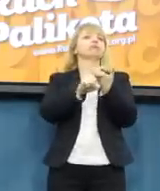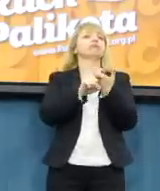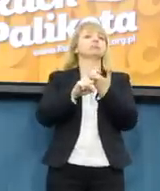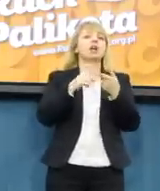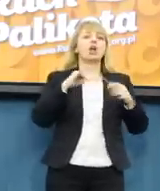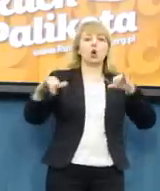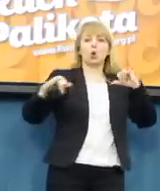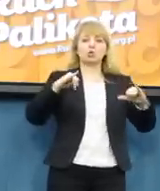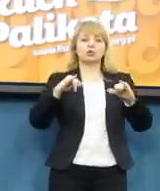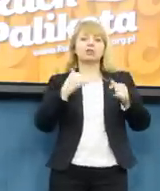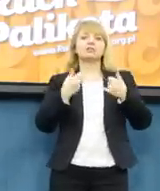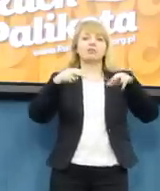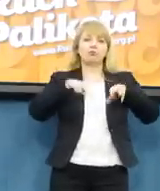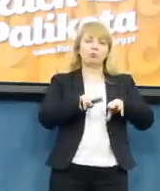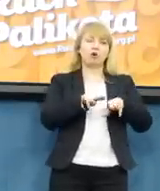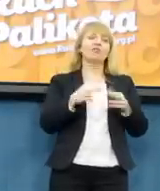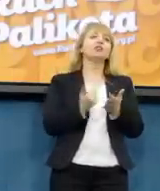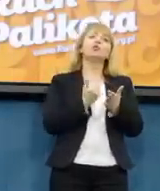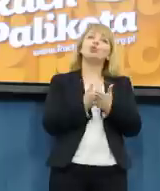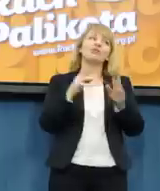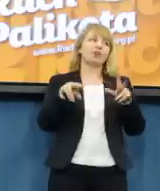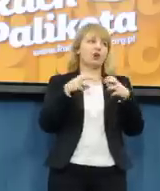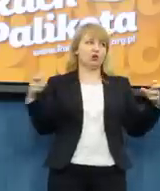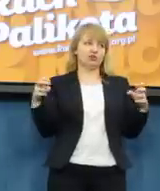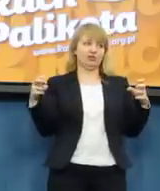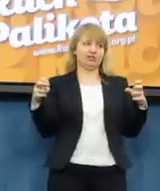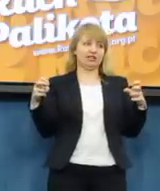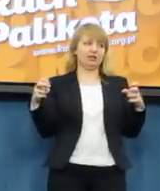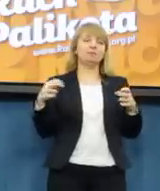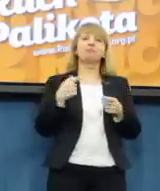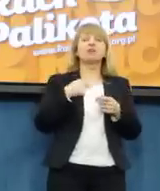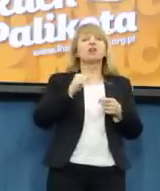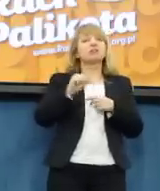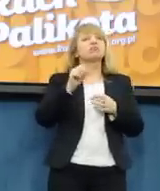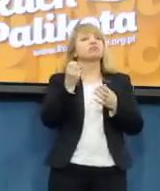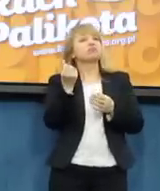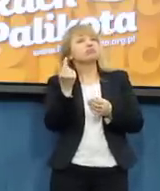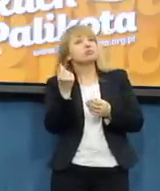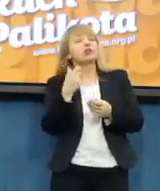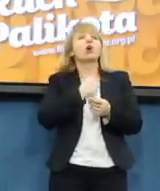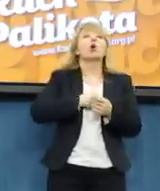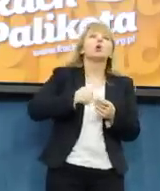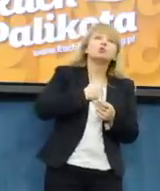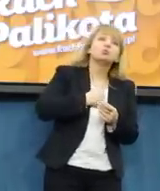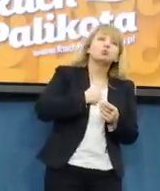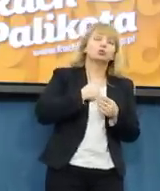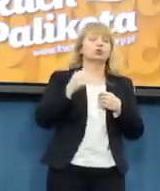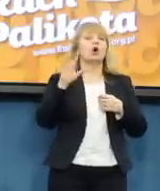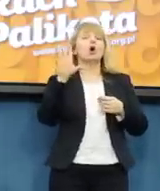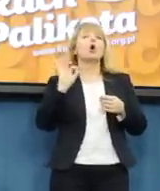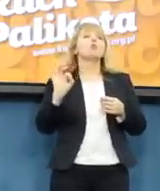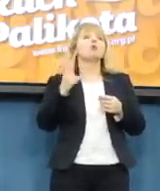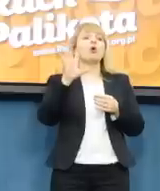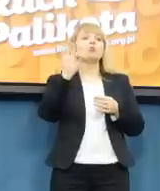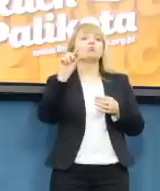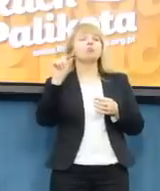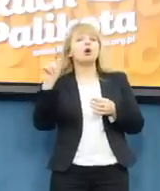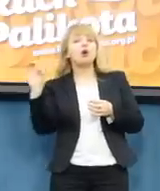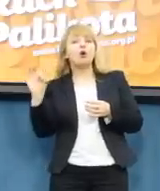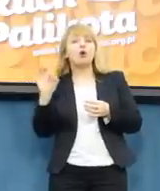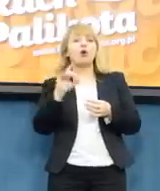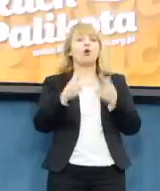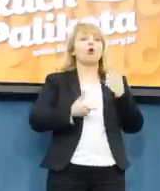rozwiązania. Z drugiej strony to mnie troszkę smuci, bo Platforma wykorzystuje swoją medialną siłę, przypisuje sobie nieswoje